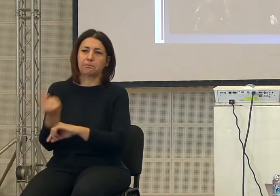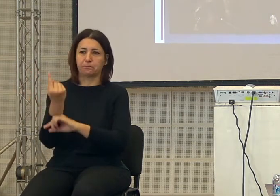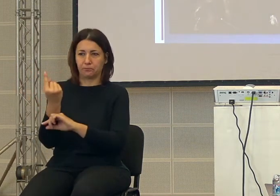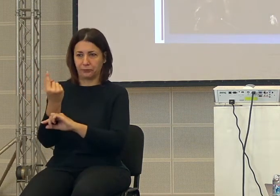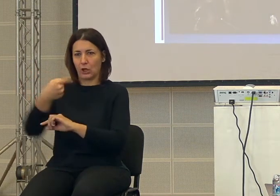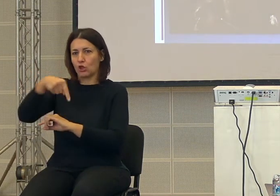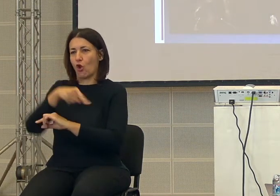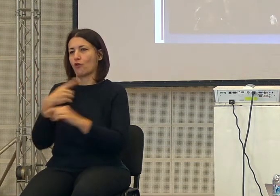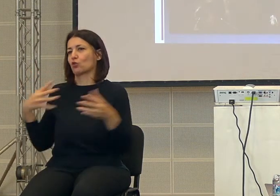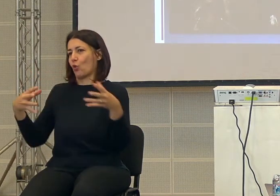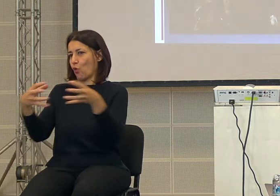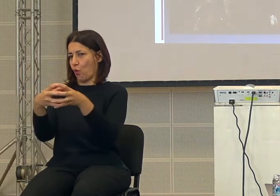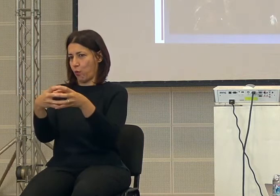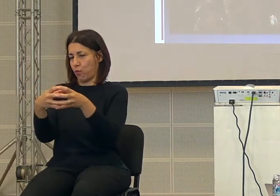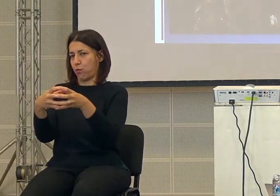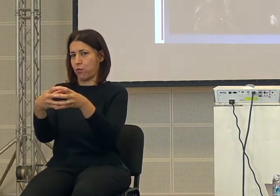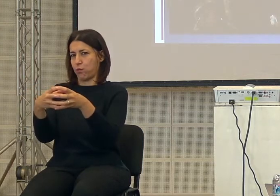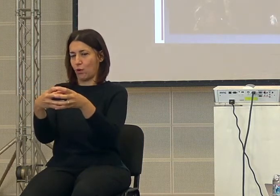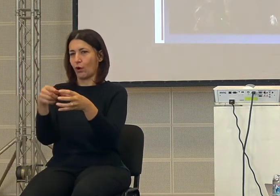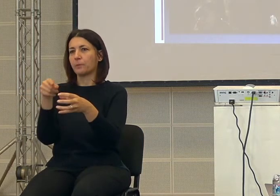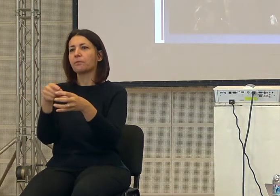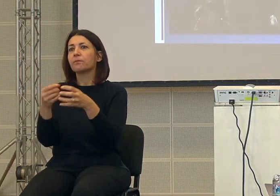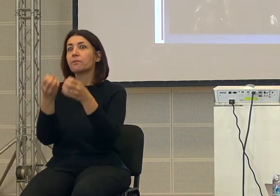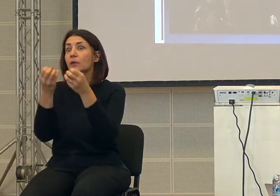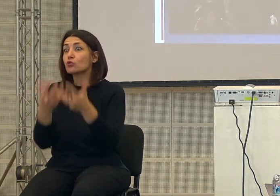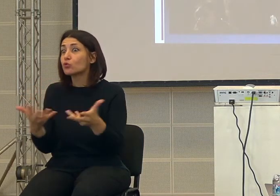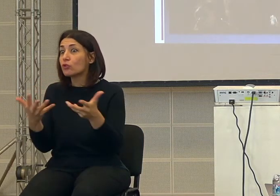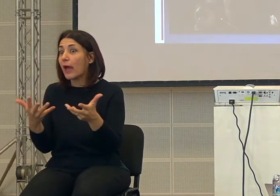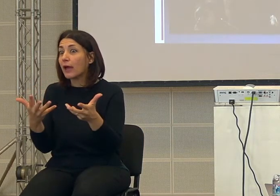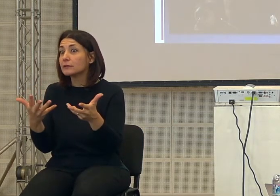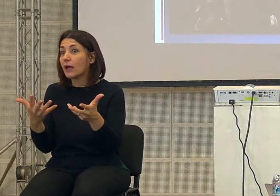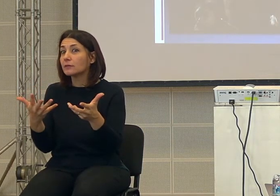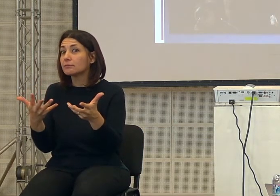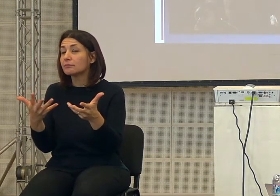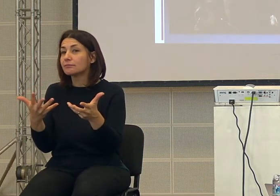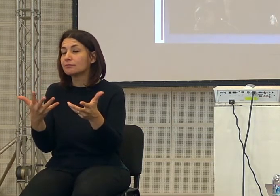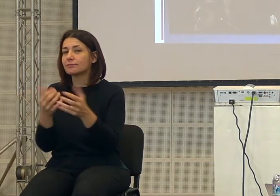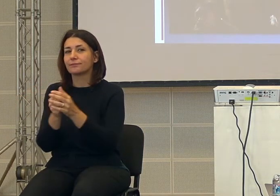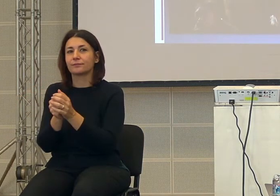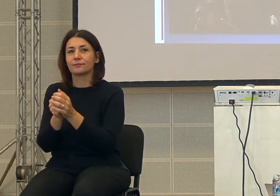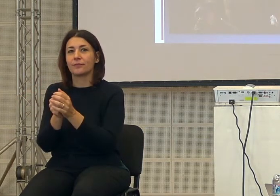della nostra specie succede una cosa molto